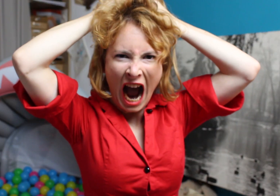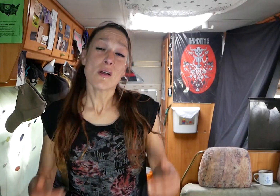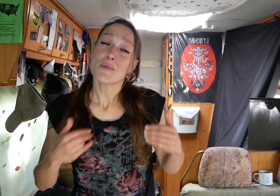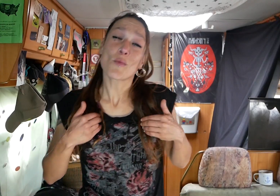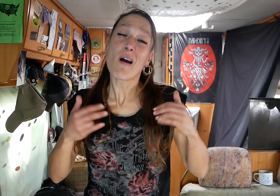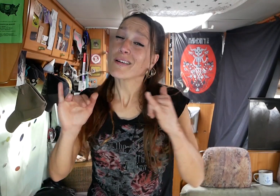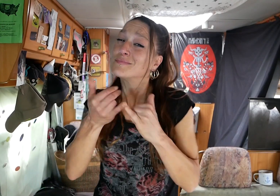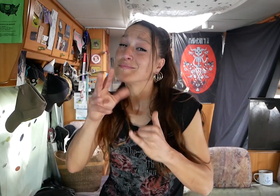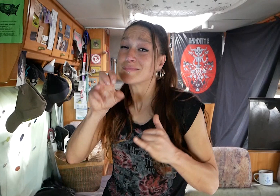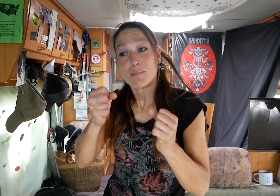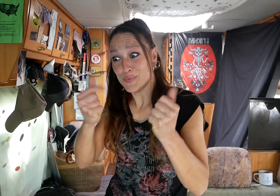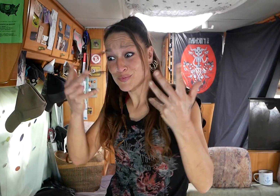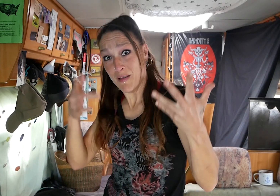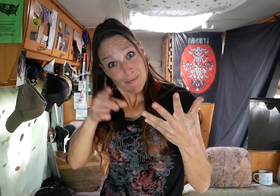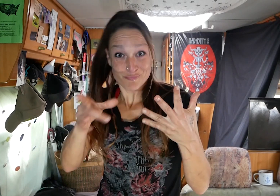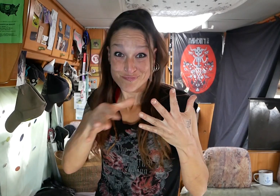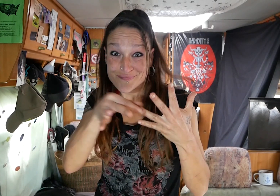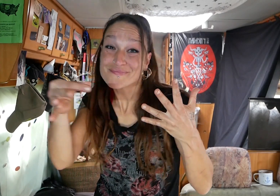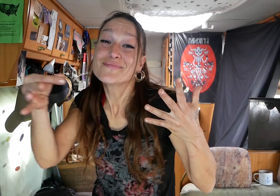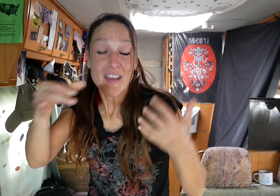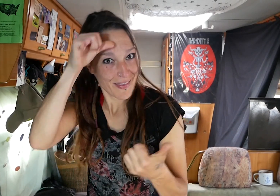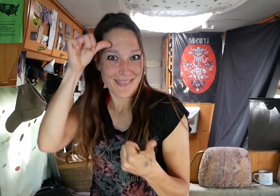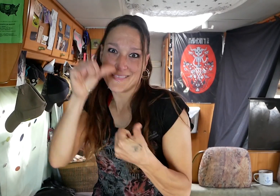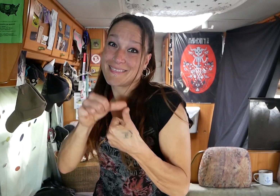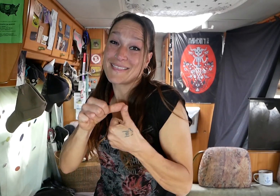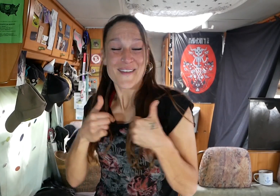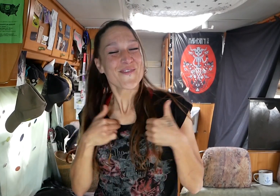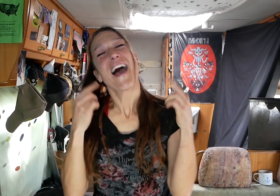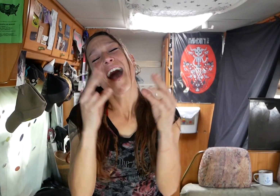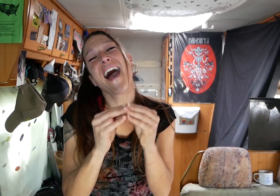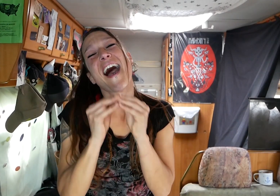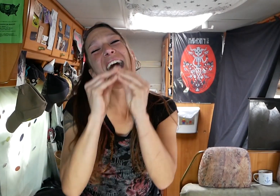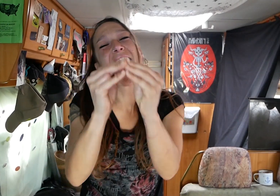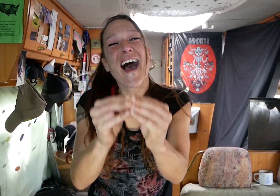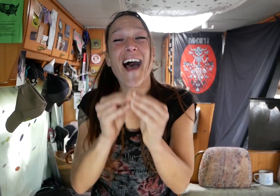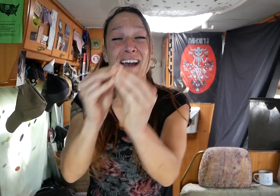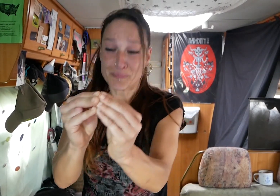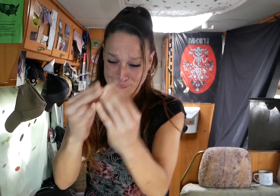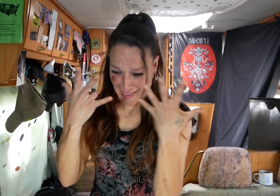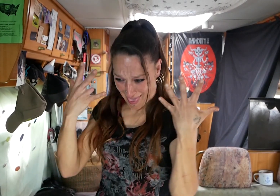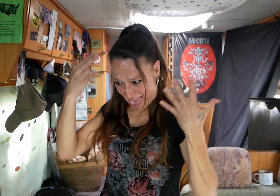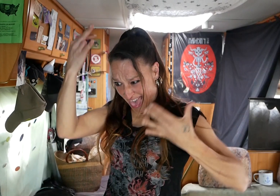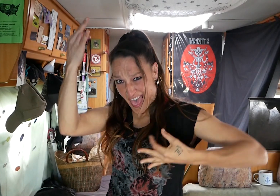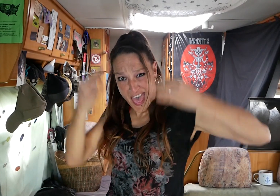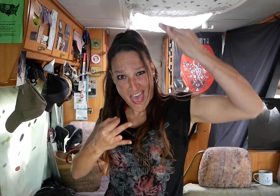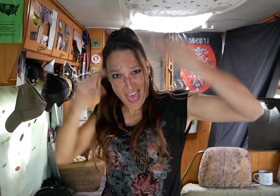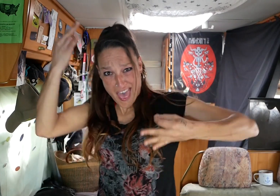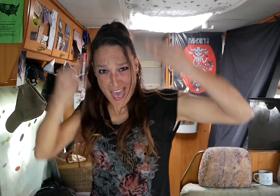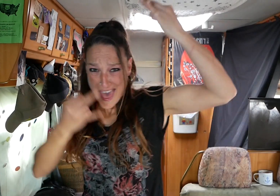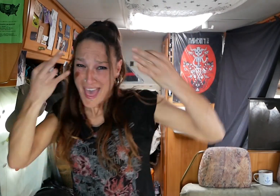Toi qui fais partie du gang De mes séducteurs passés Prends à ce boomerang Il pourrait te faire